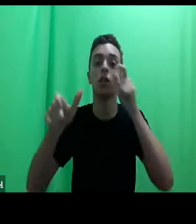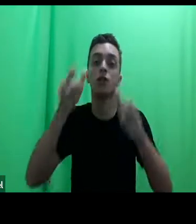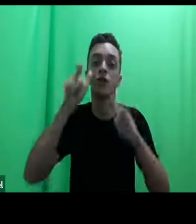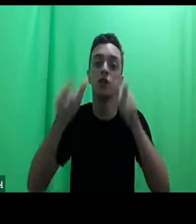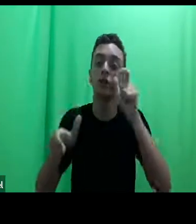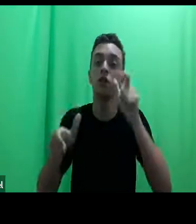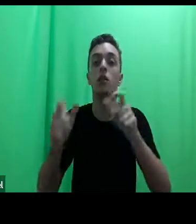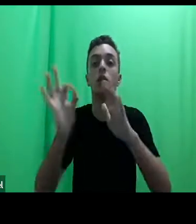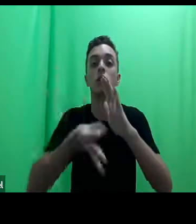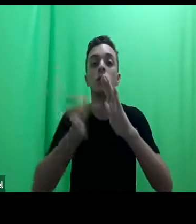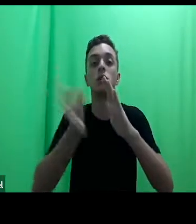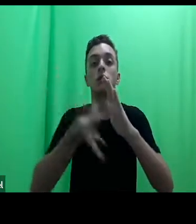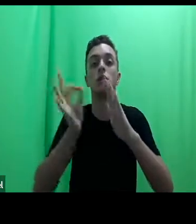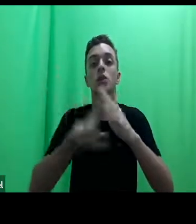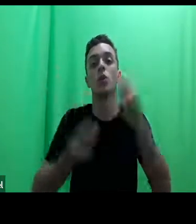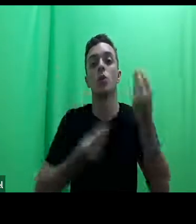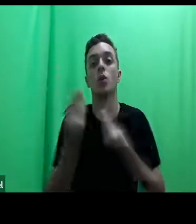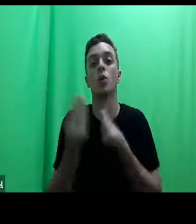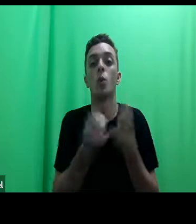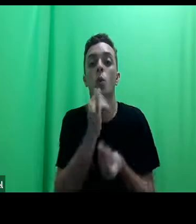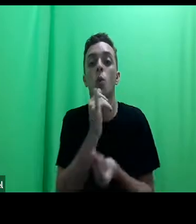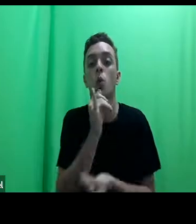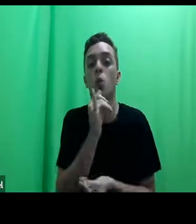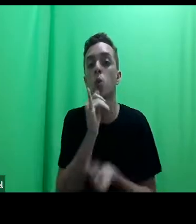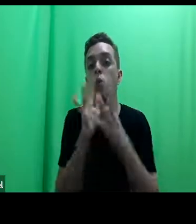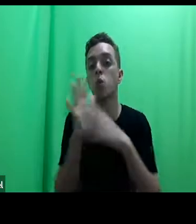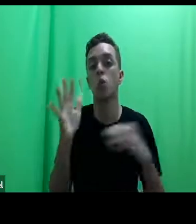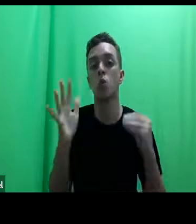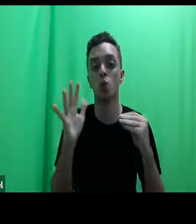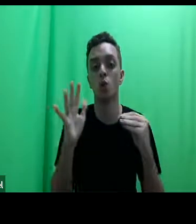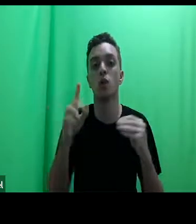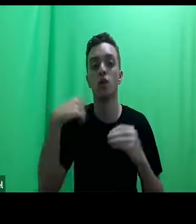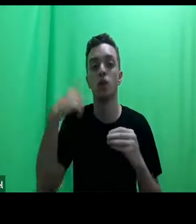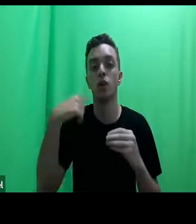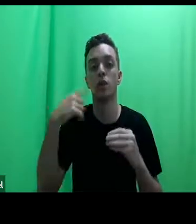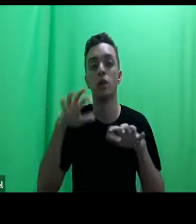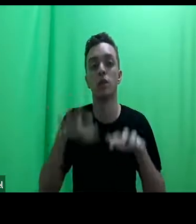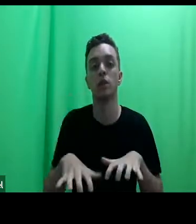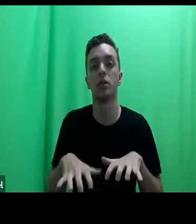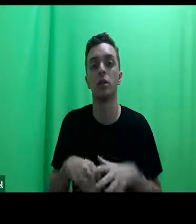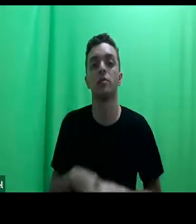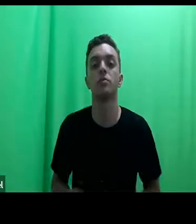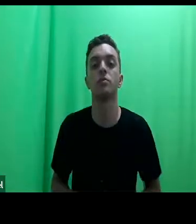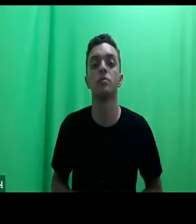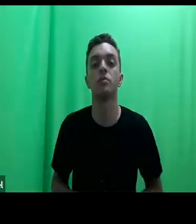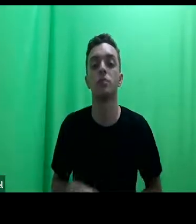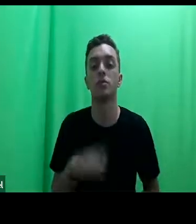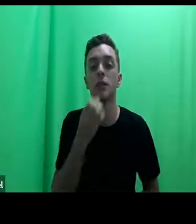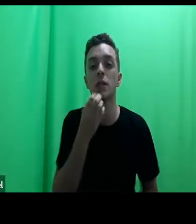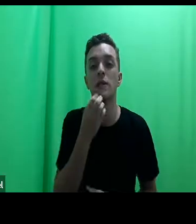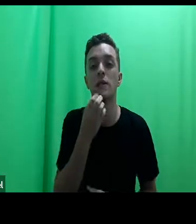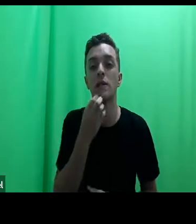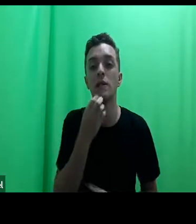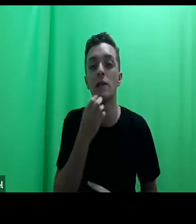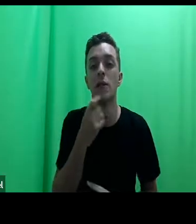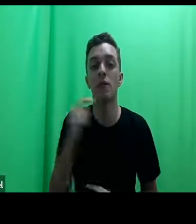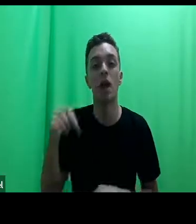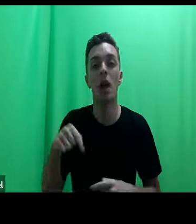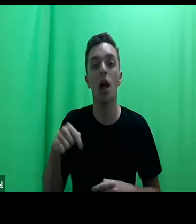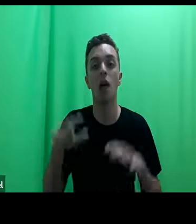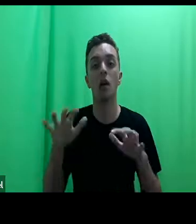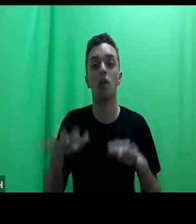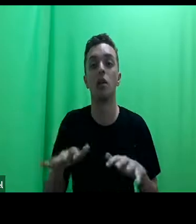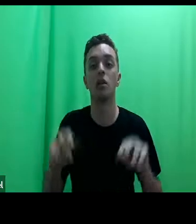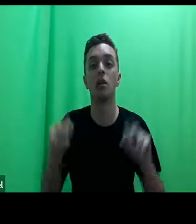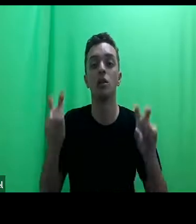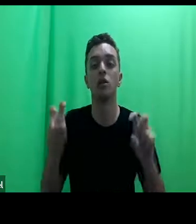clínicas jurídicas como um exemplo dessa advocacia. No entanto, a nosso ver, esse conceito de advocacia